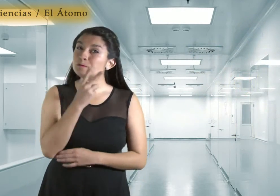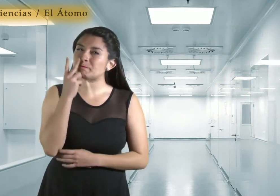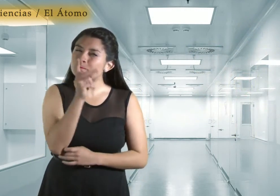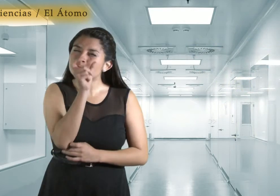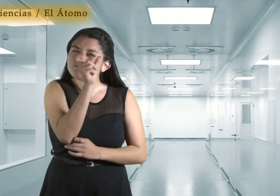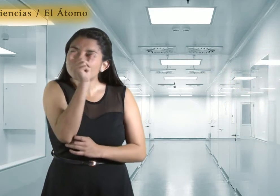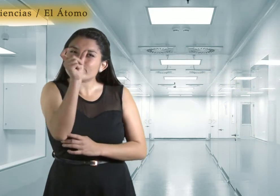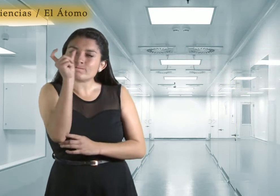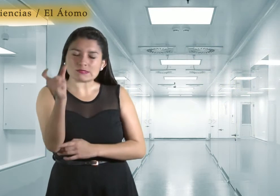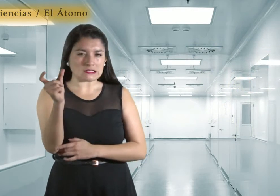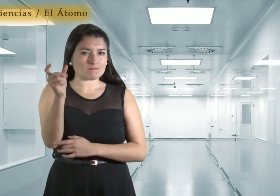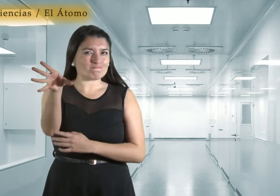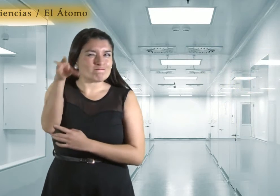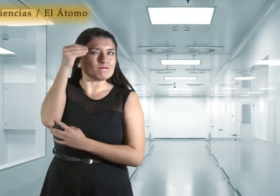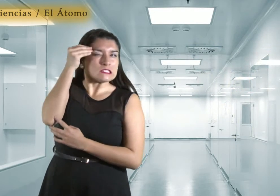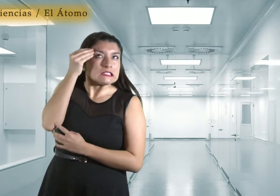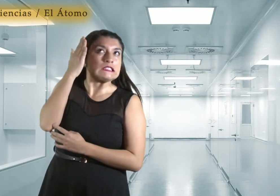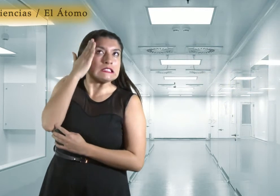El átomo está formado por